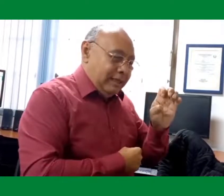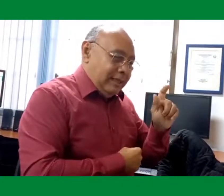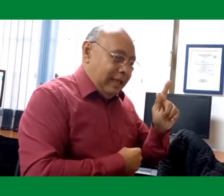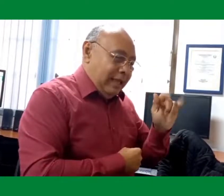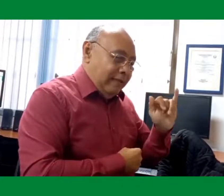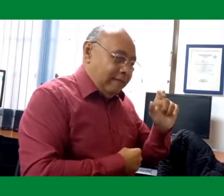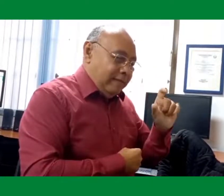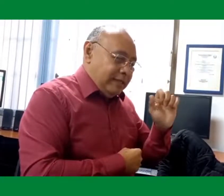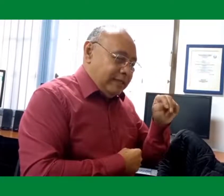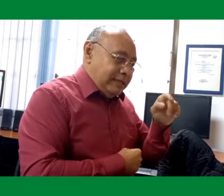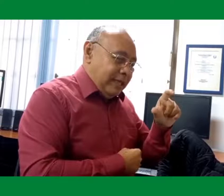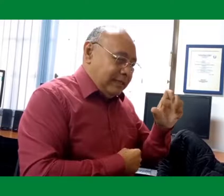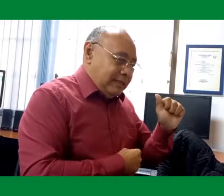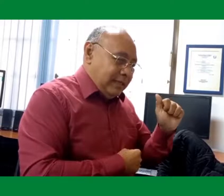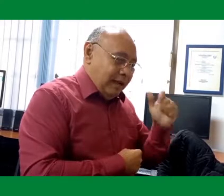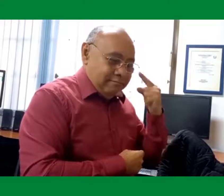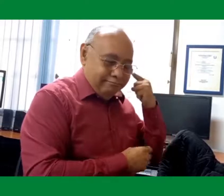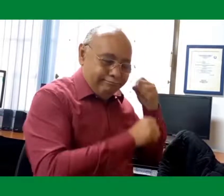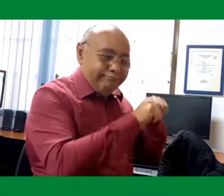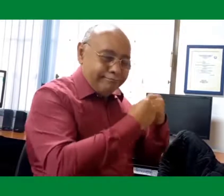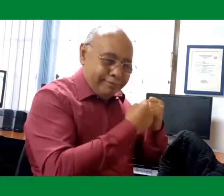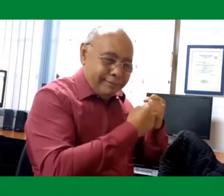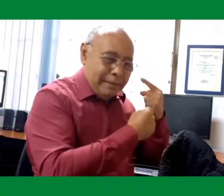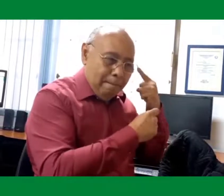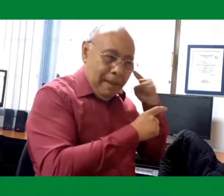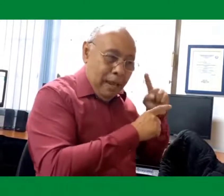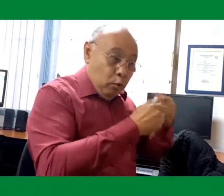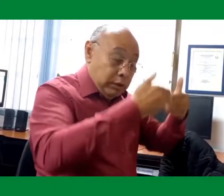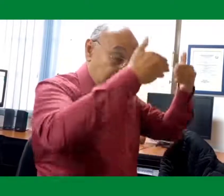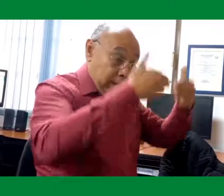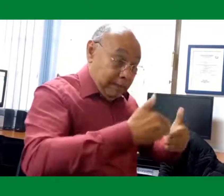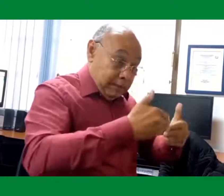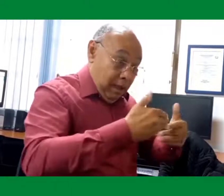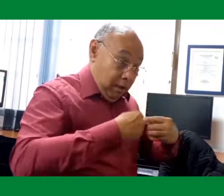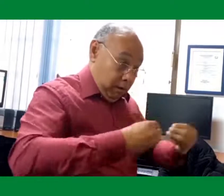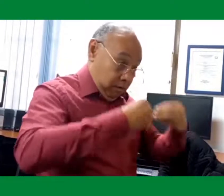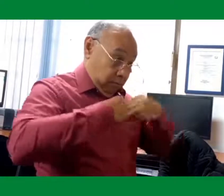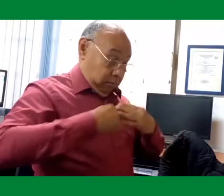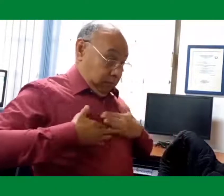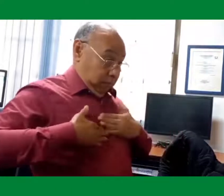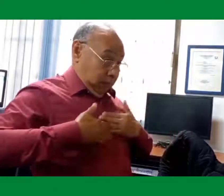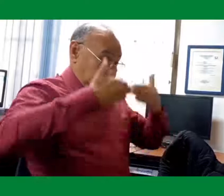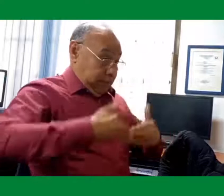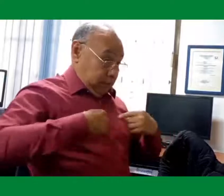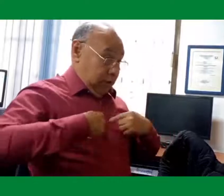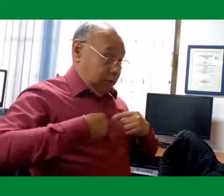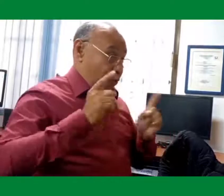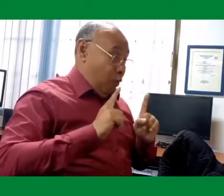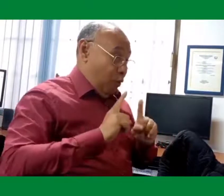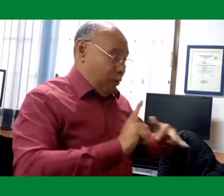tenemos una deficiencia auditiva, la discapacidad no está en nosotros.